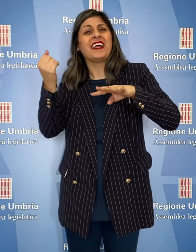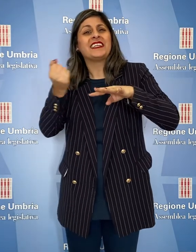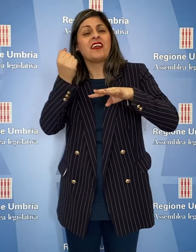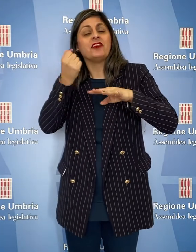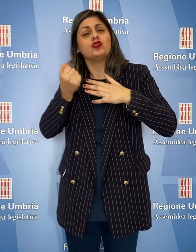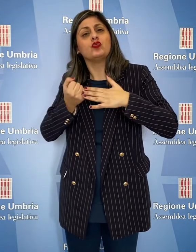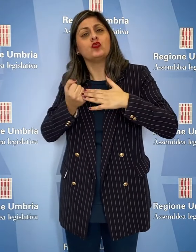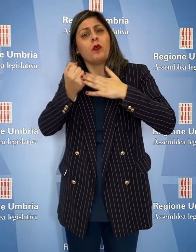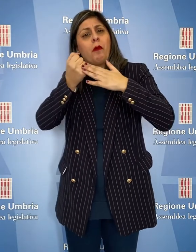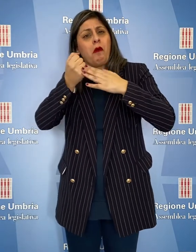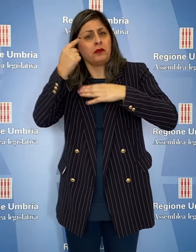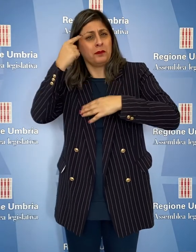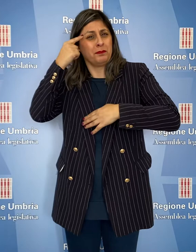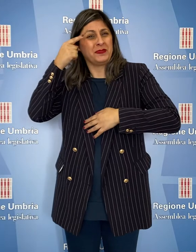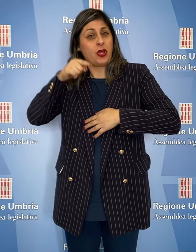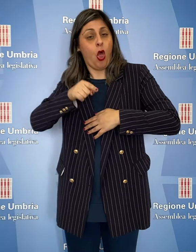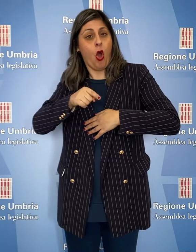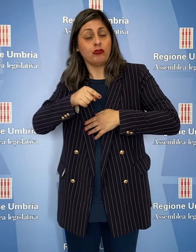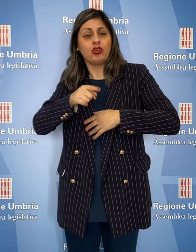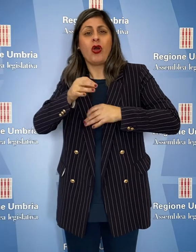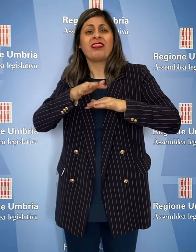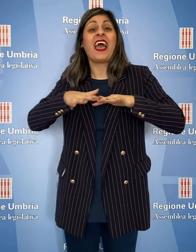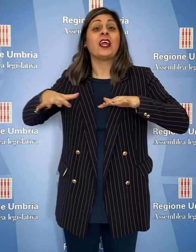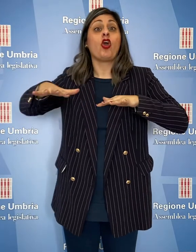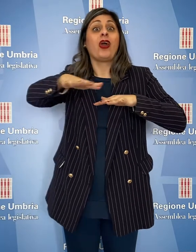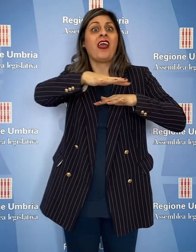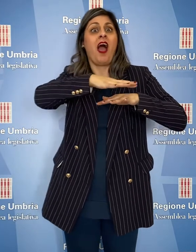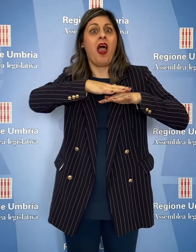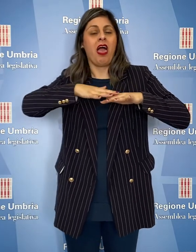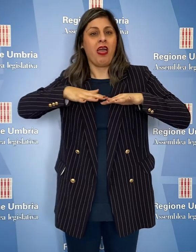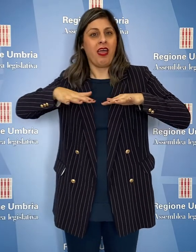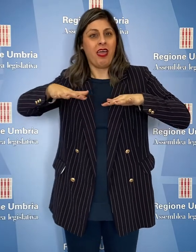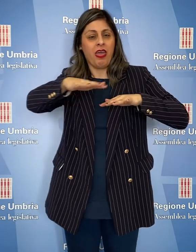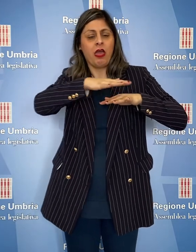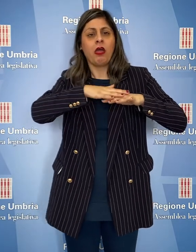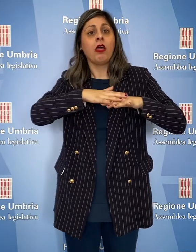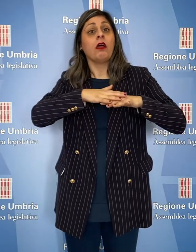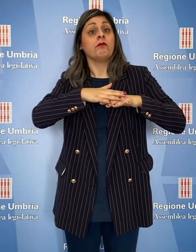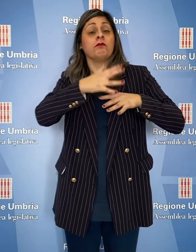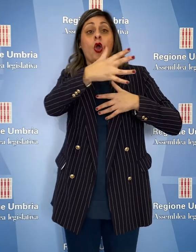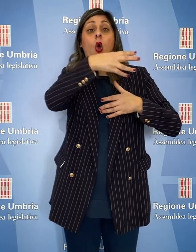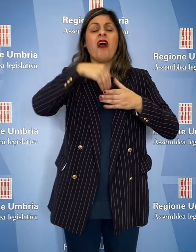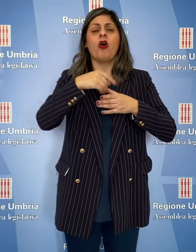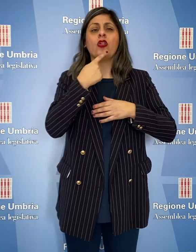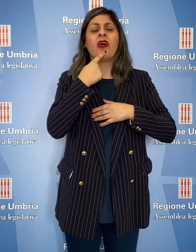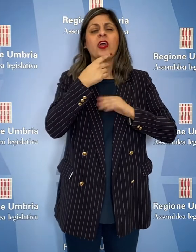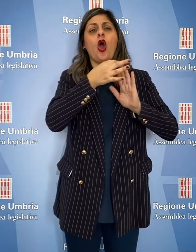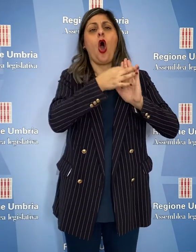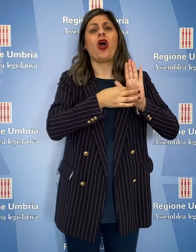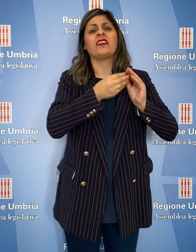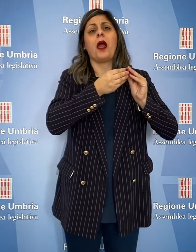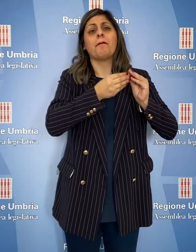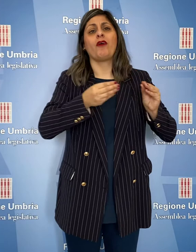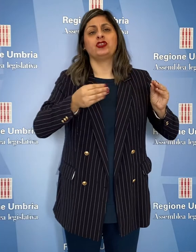rete di servizi di sostegno psicologico territoriali con il coinvolgimento dell'ordine